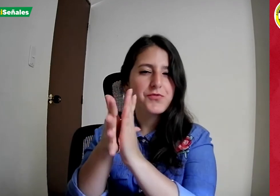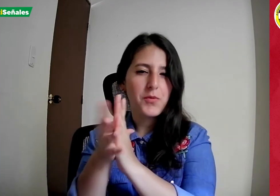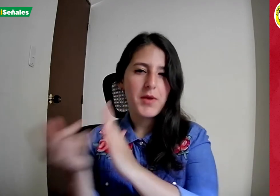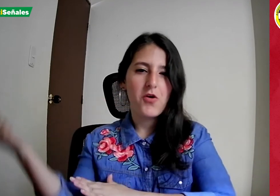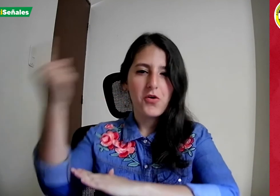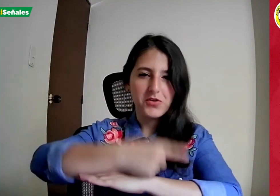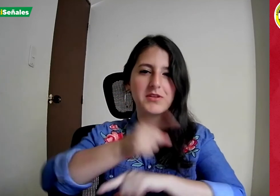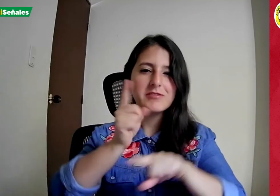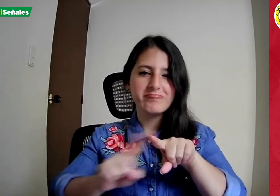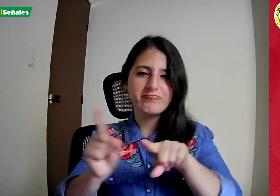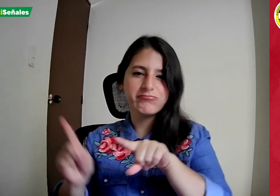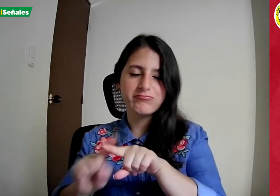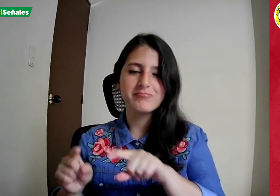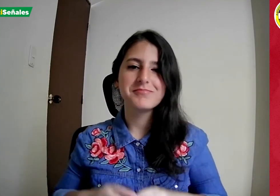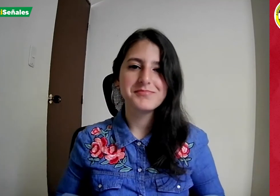asuntos. Miremos.